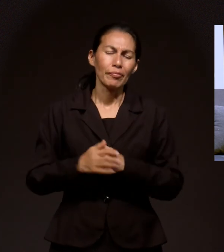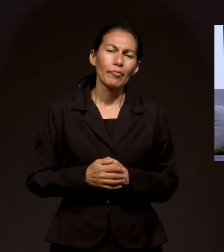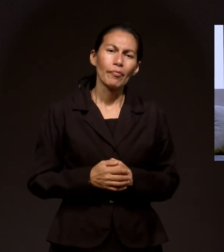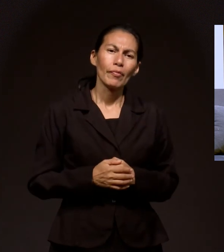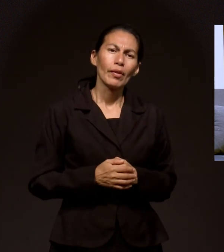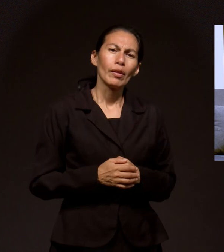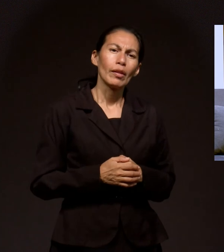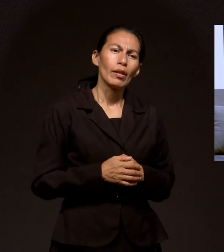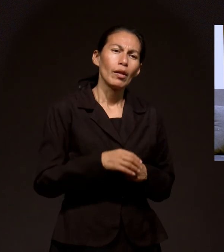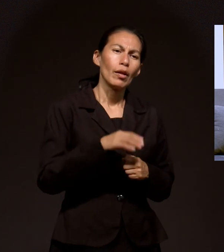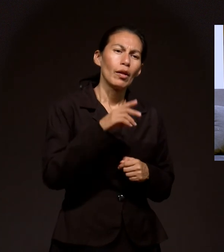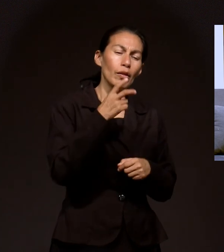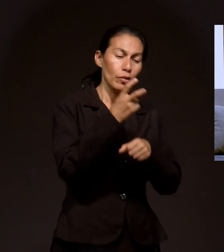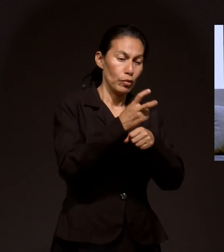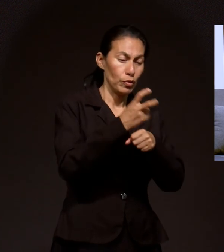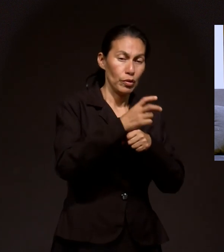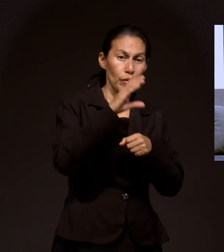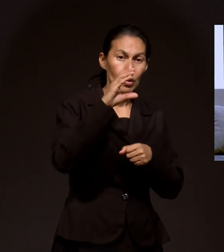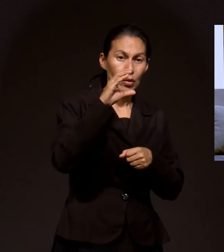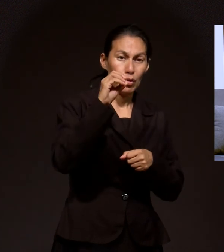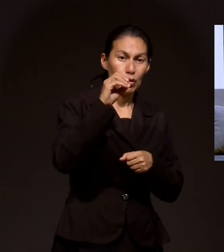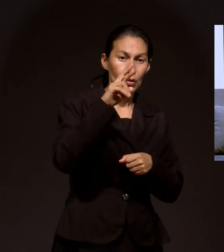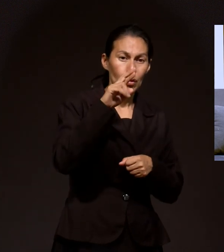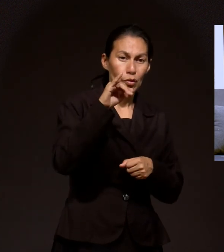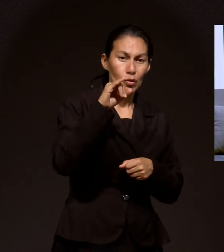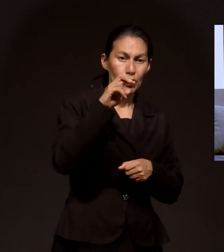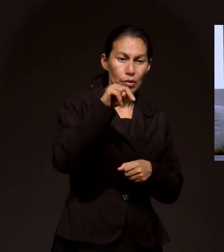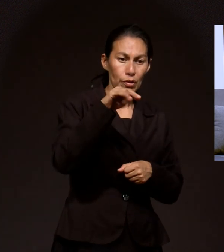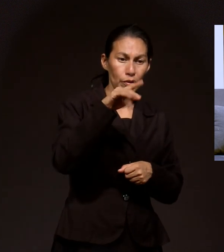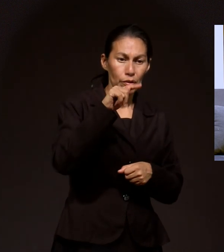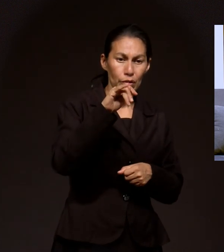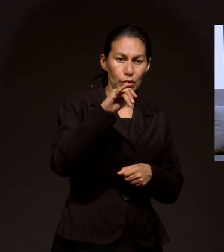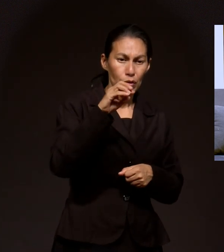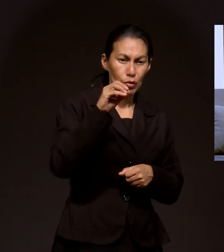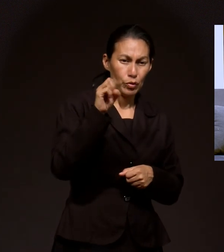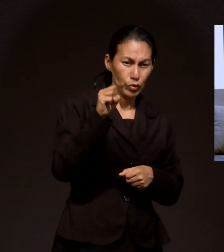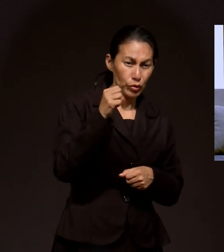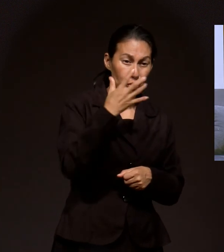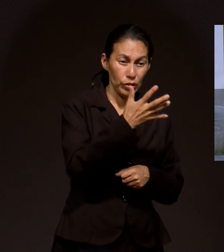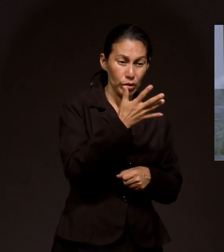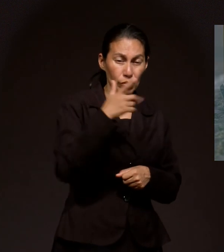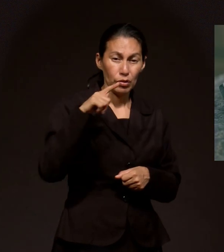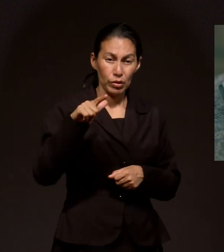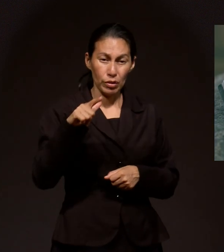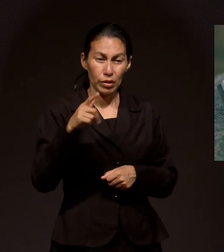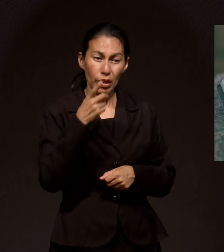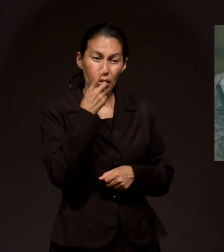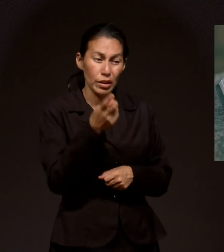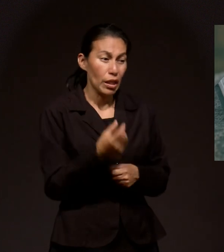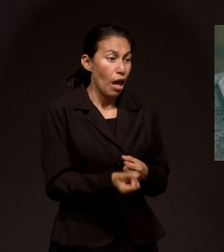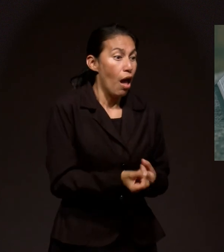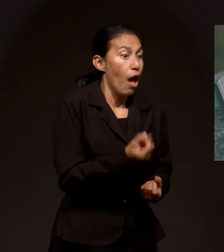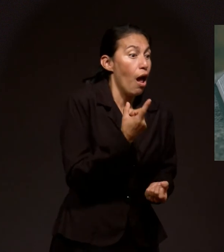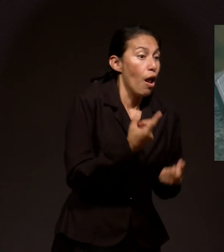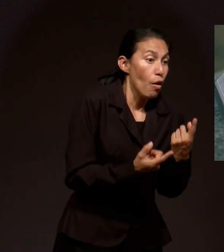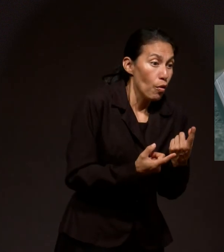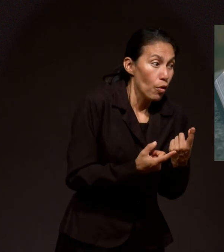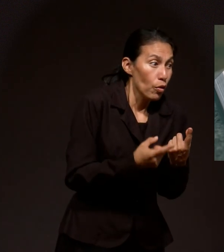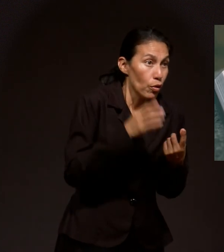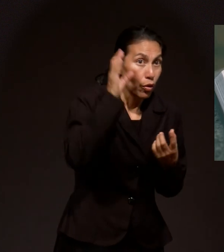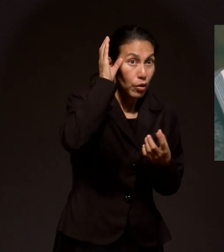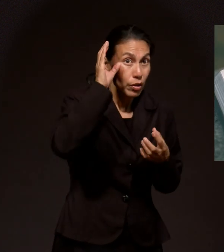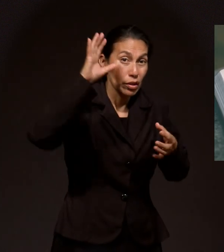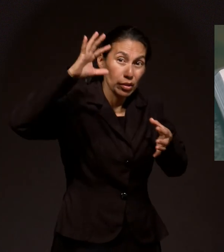La segunda carta A los Corintios Capítulo 5 Versículo 17 Dice Que si alguno Está en Cristo